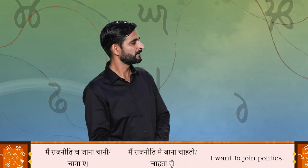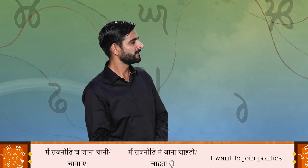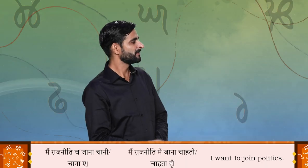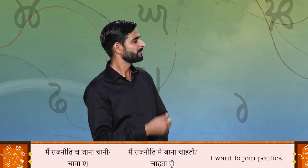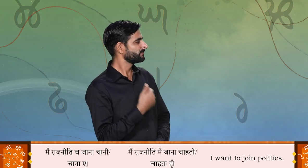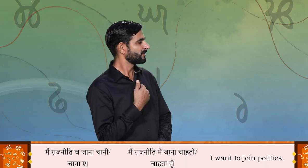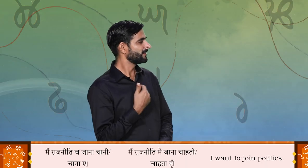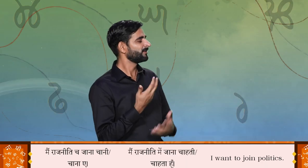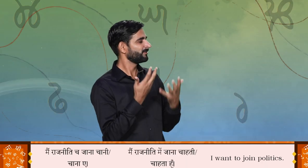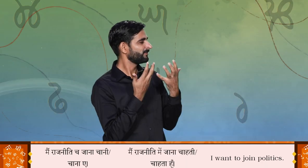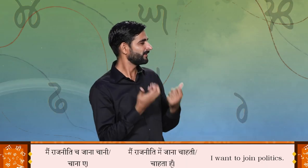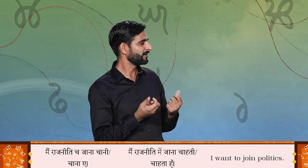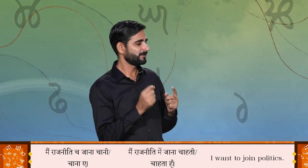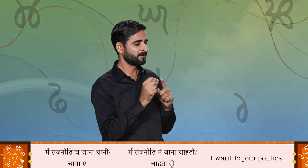मैं राय ने इत्ती च जाना चान्ना है